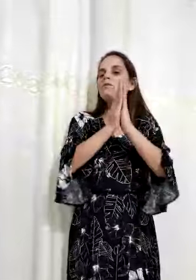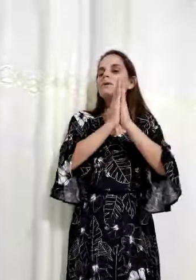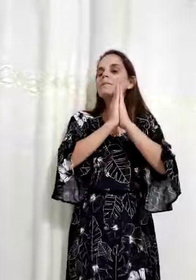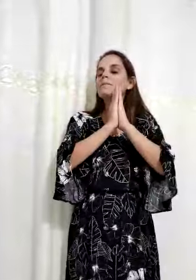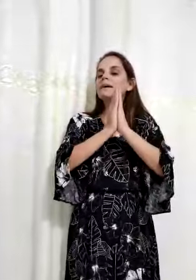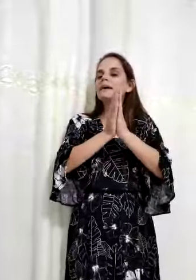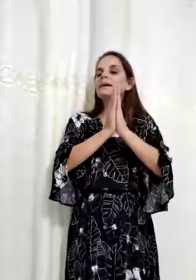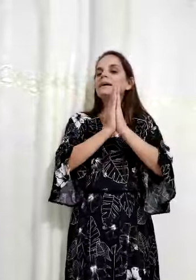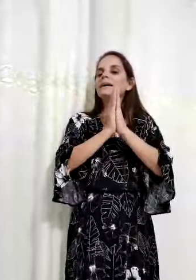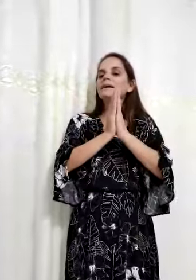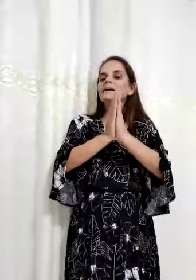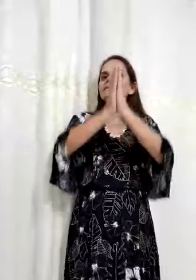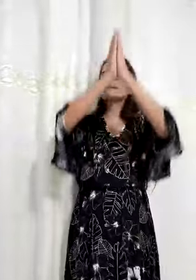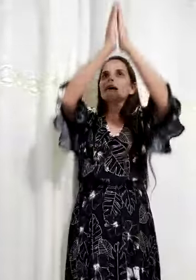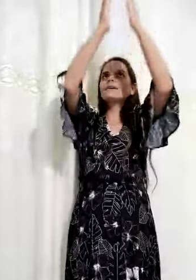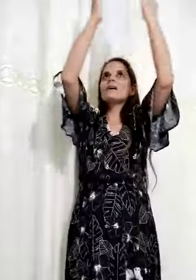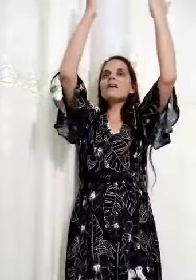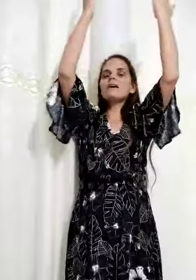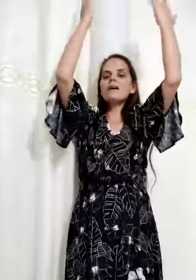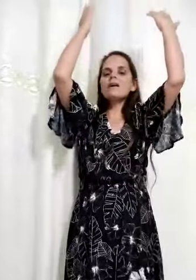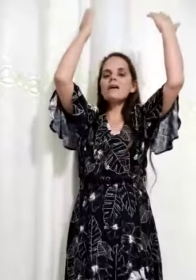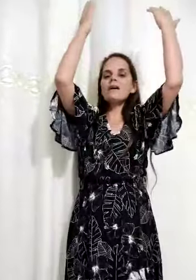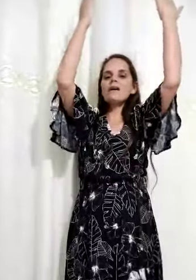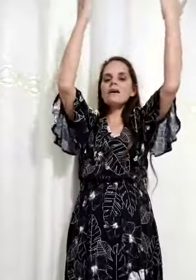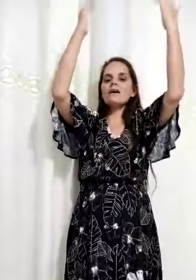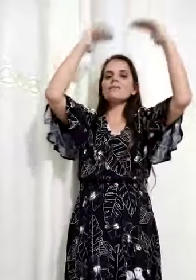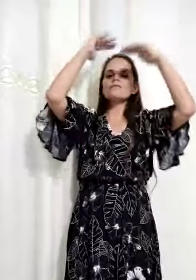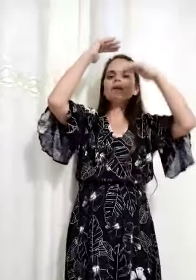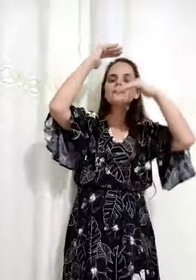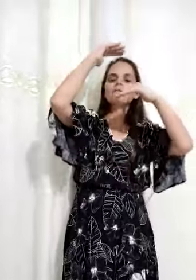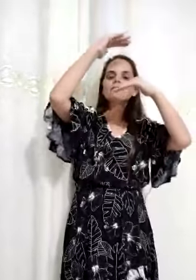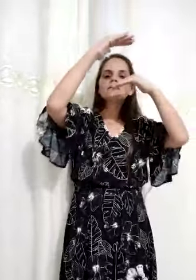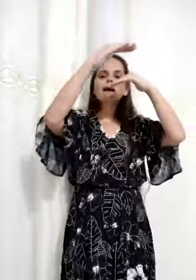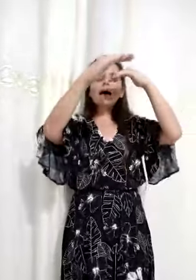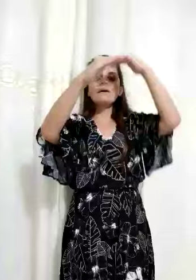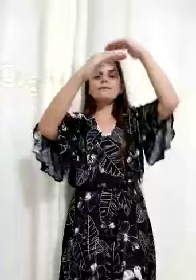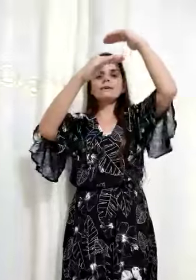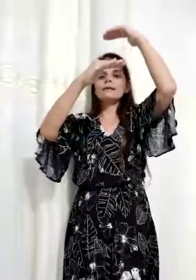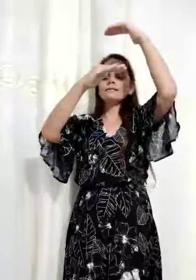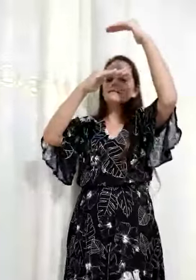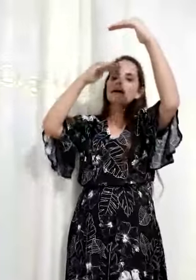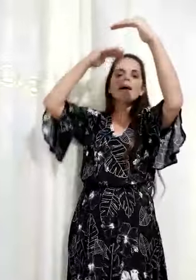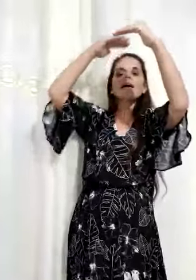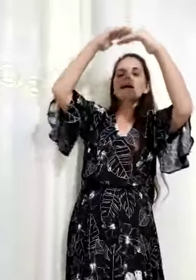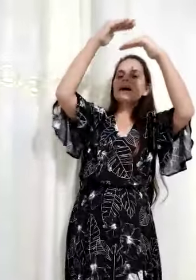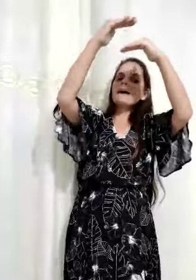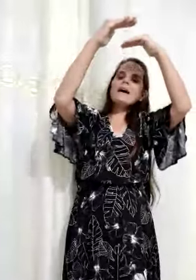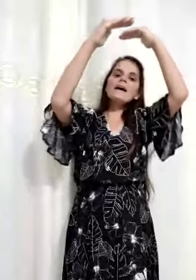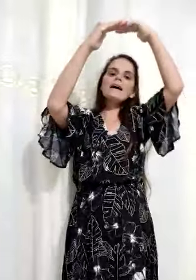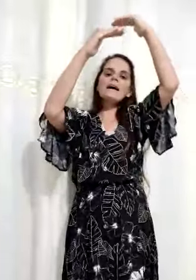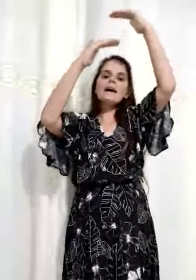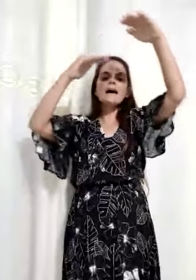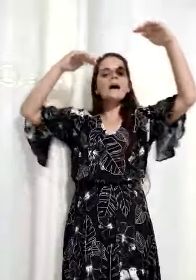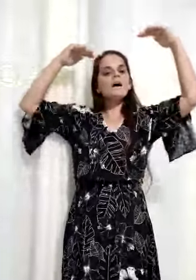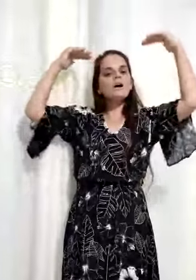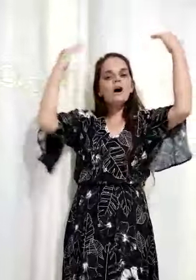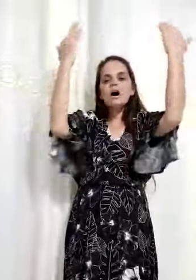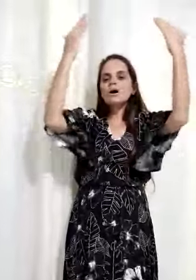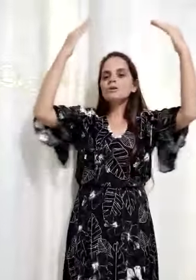Ouve-me, Senhor, eu quero, Pai, eu quero crescer